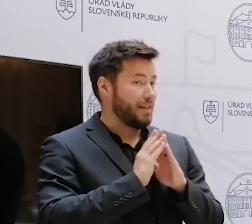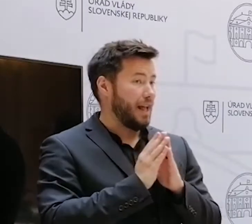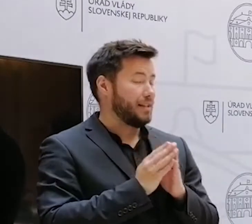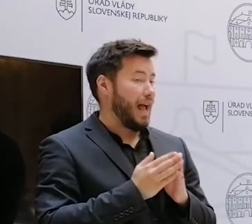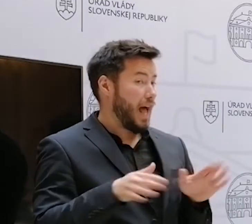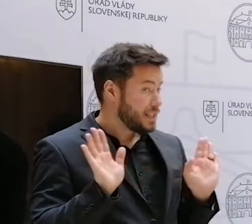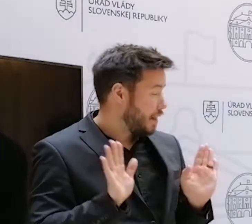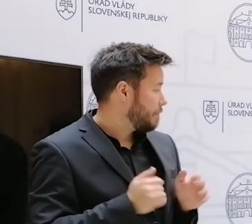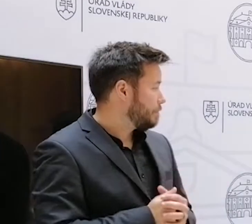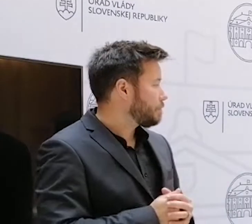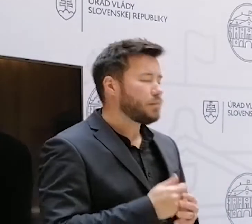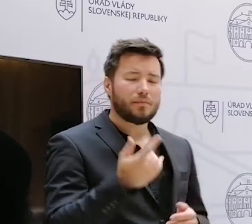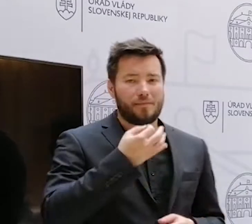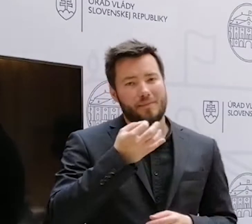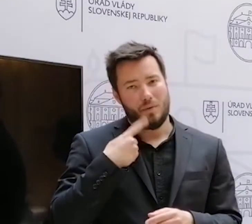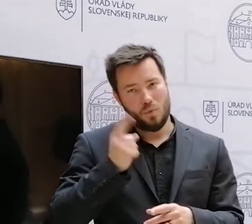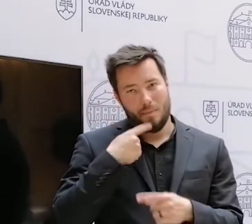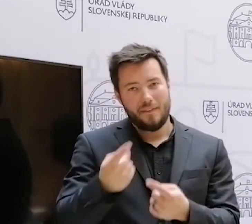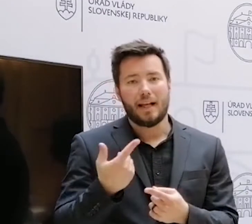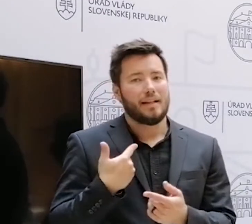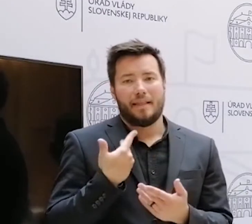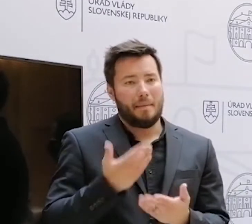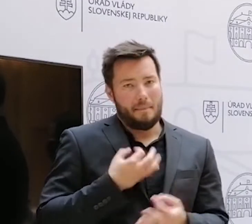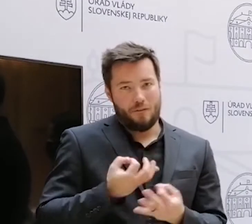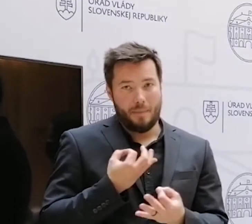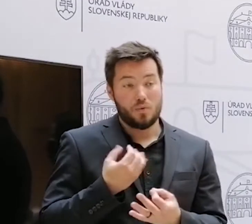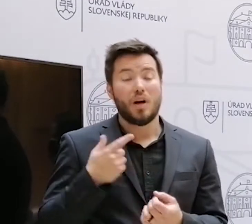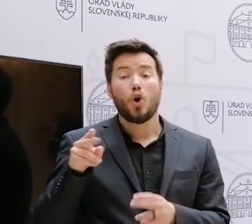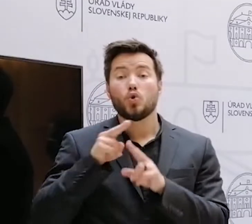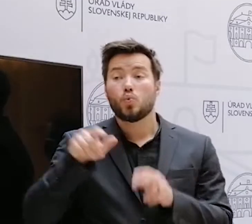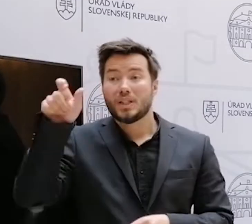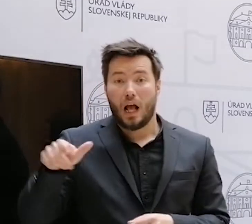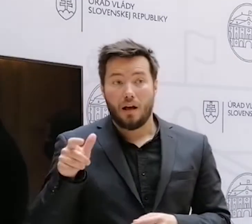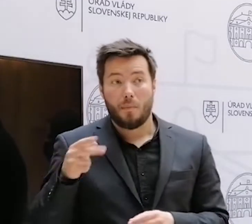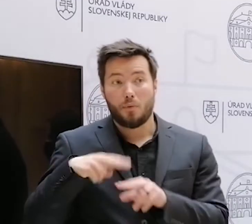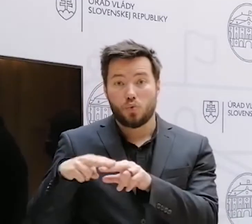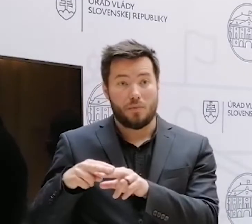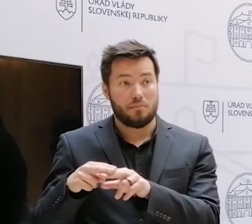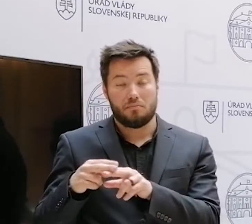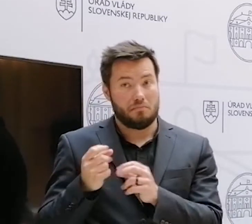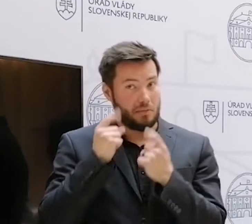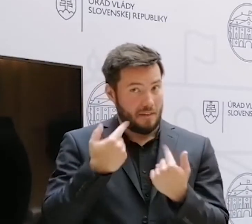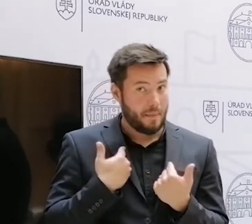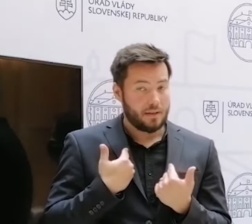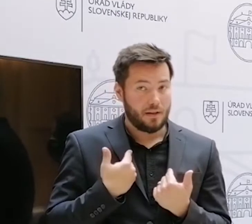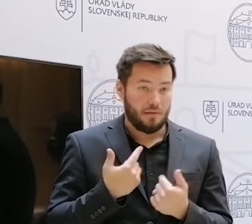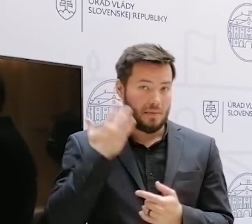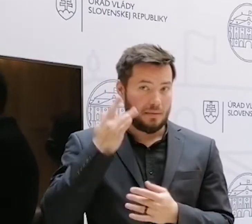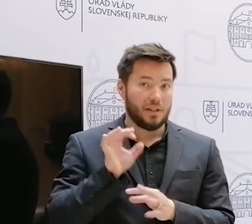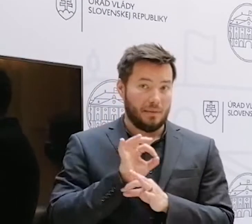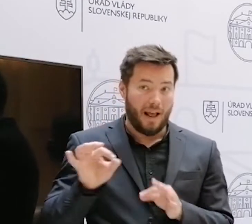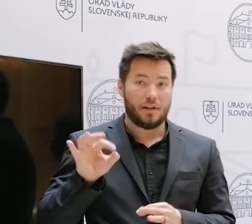povedať, že ma prekvapil postup sudcu v Bosne a Hercegovine. Vzhľadom na všetky súvislosti mám za to, že bolo na mieste, aby do väzby